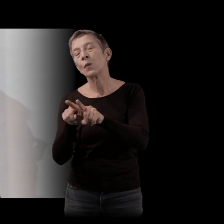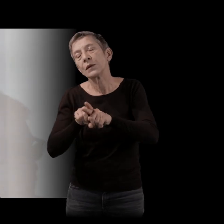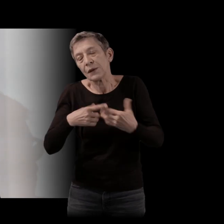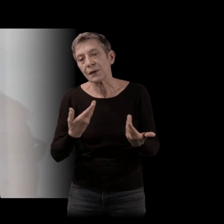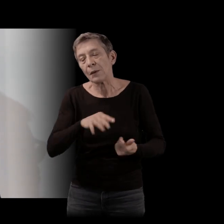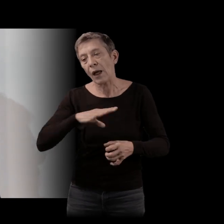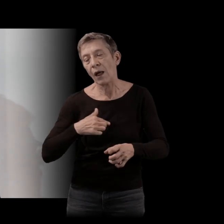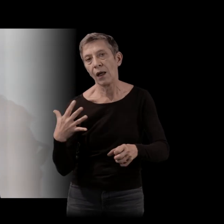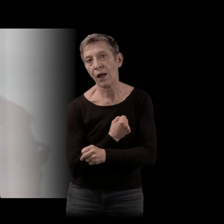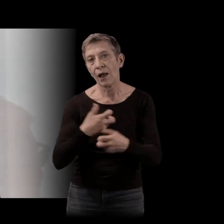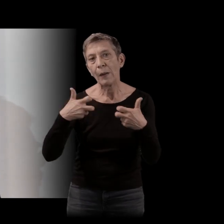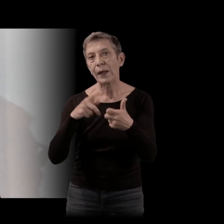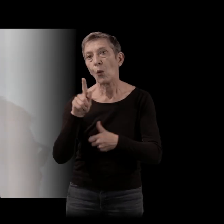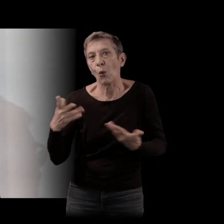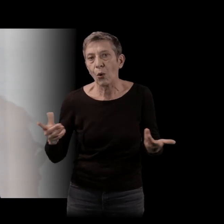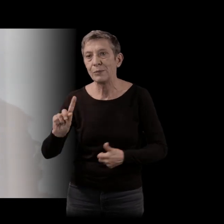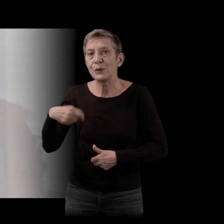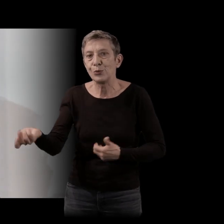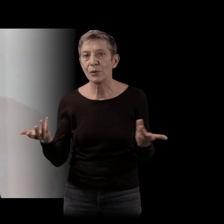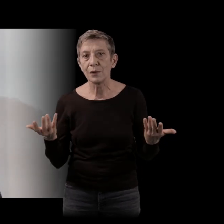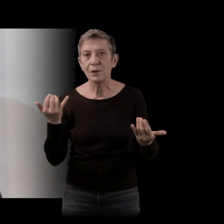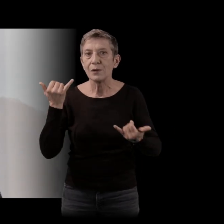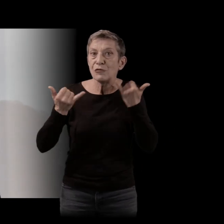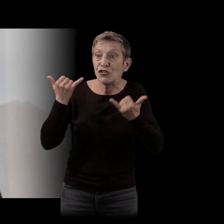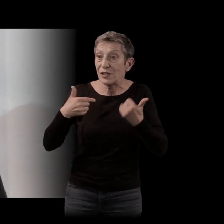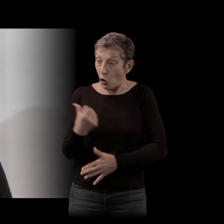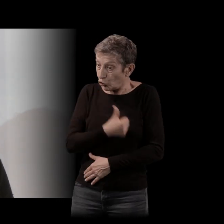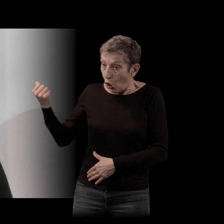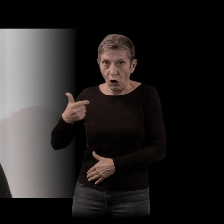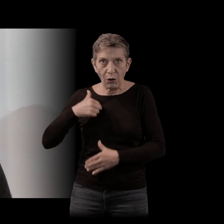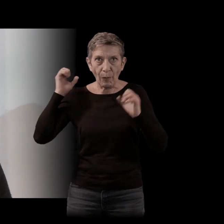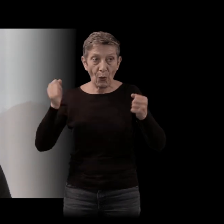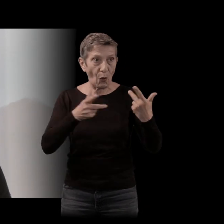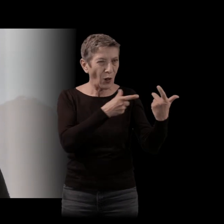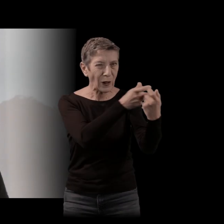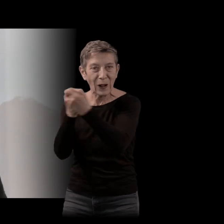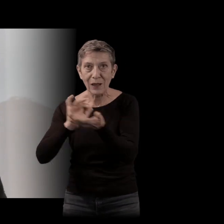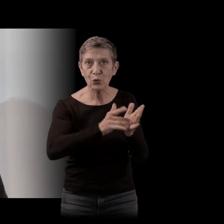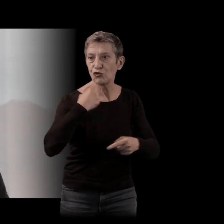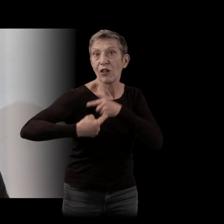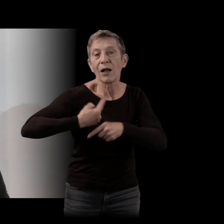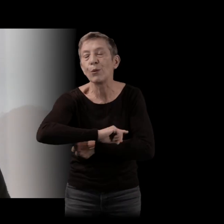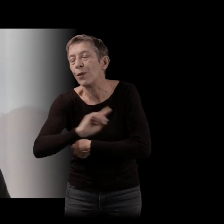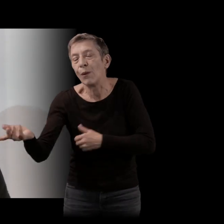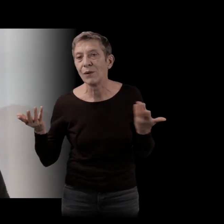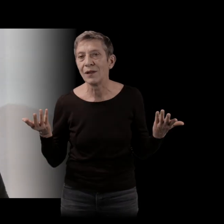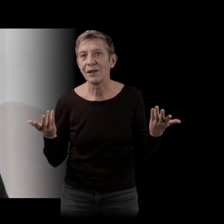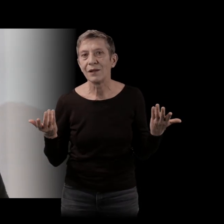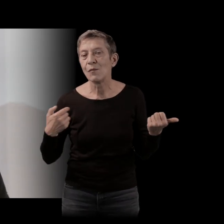je n'aurais jamais atteint cette audience tout seul. Il y a une puissance de propagation de ce